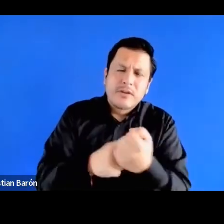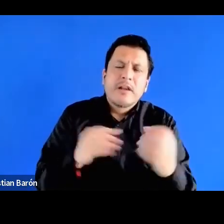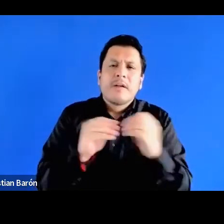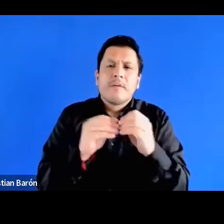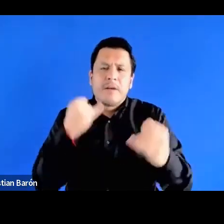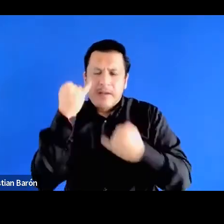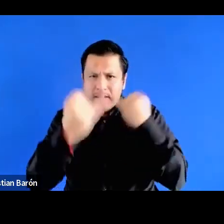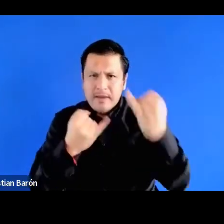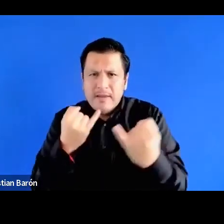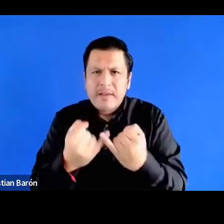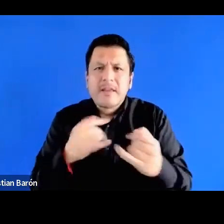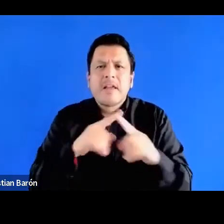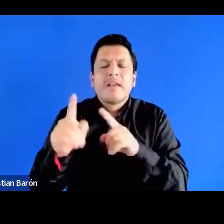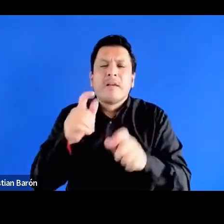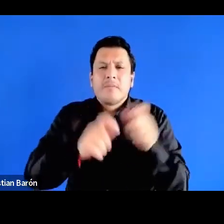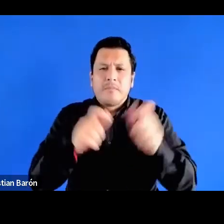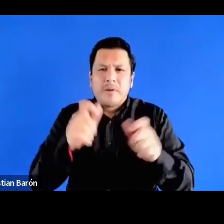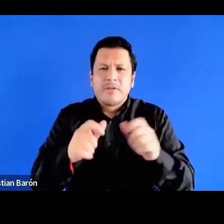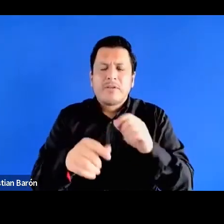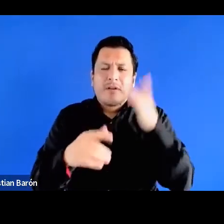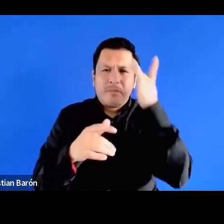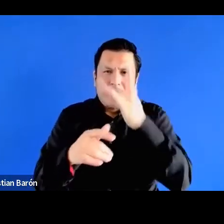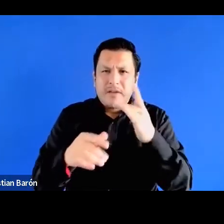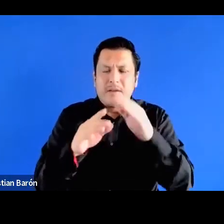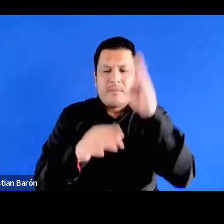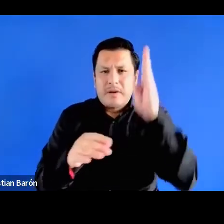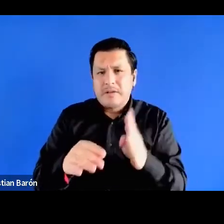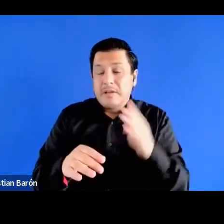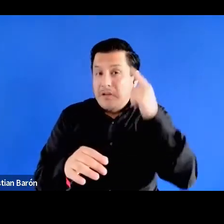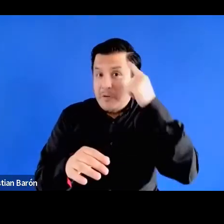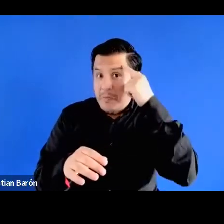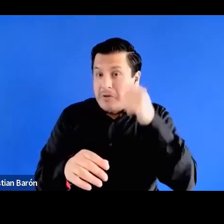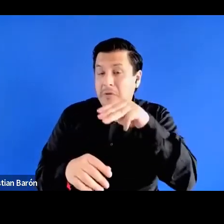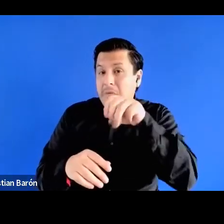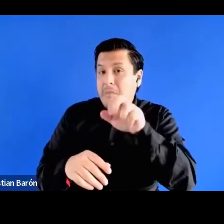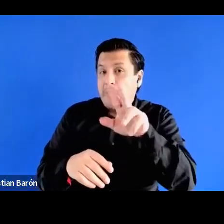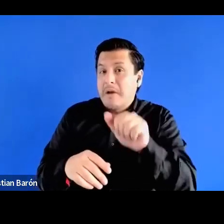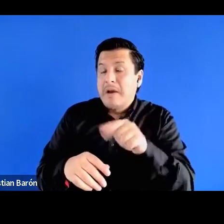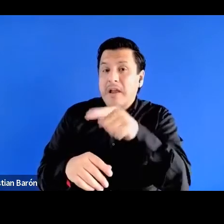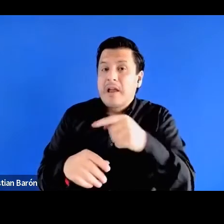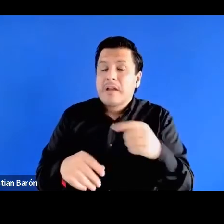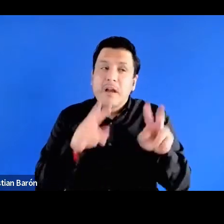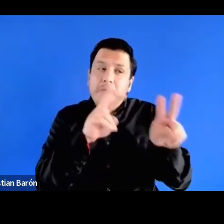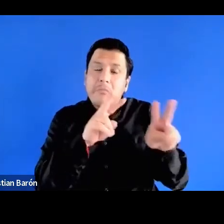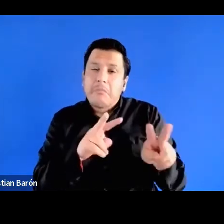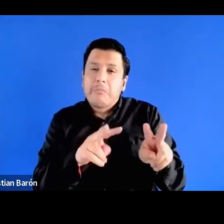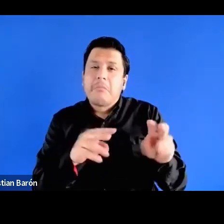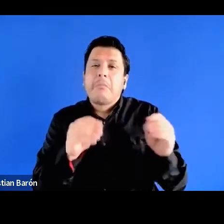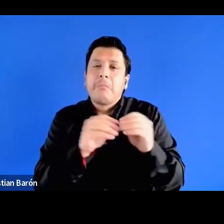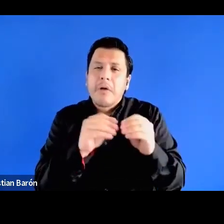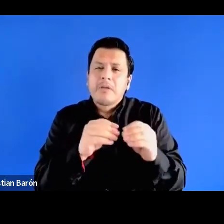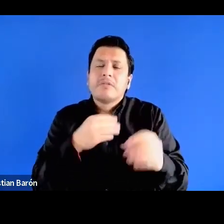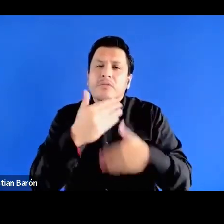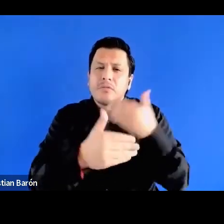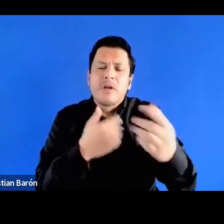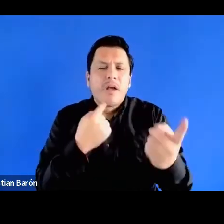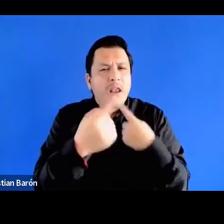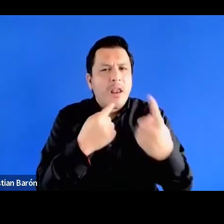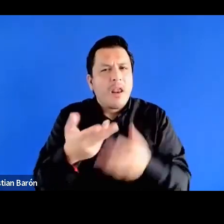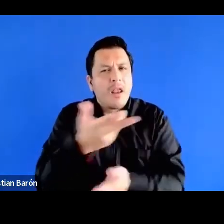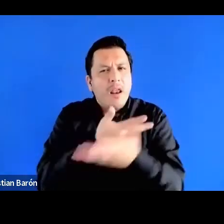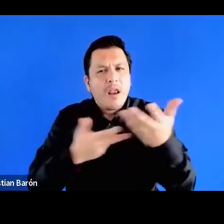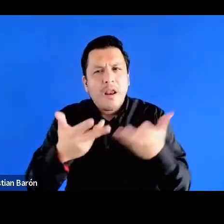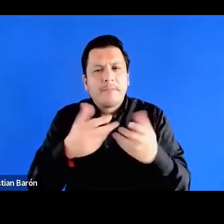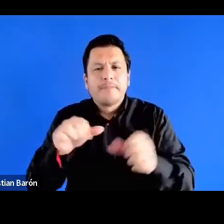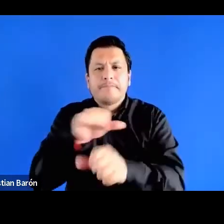entre los miembros de clase media negra en Brasil y pienso que Mara se inspira mucho y hay un diálogo muy intenso